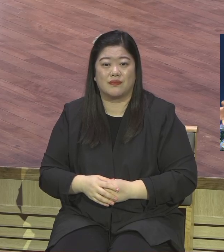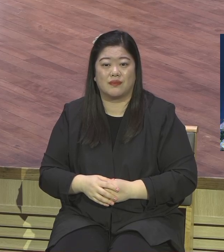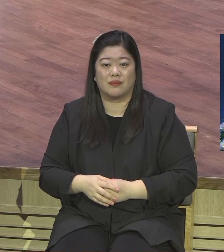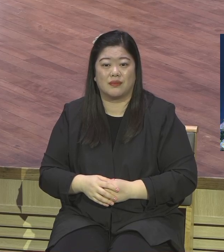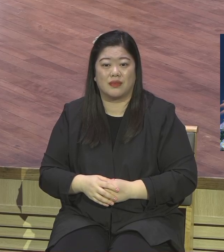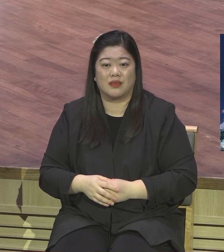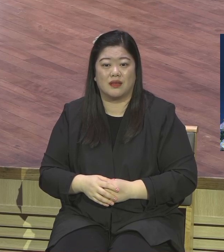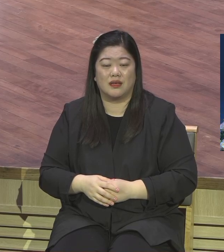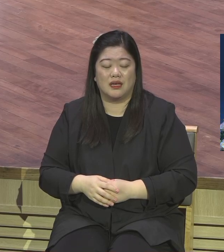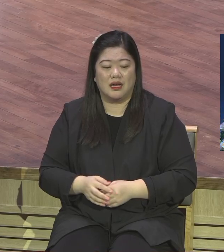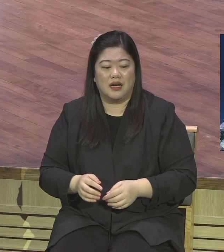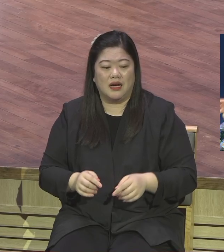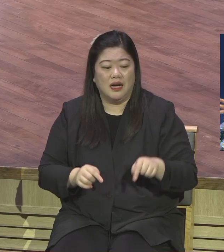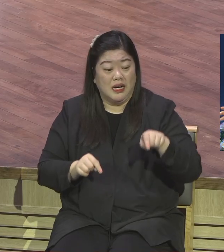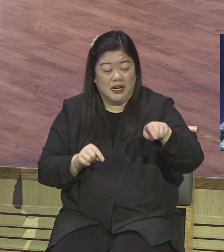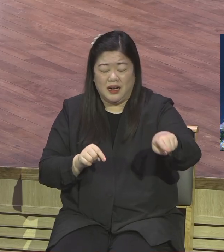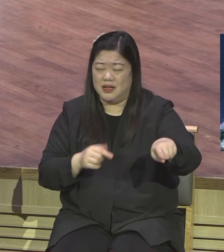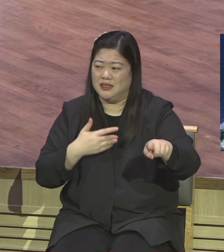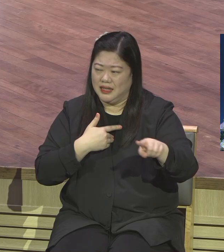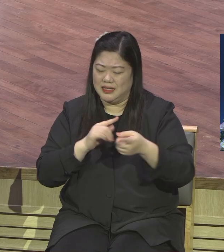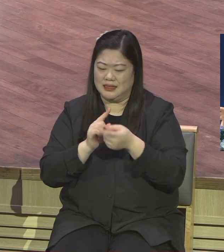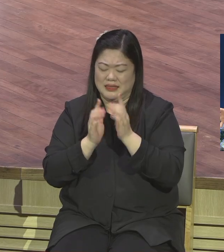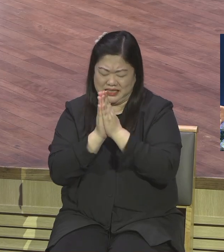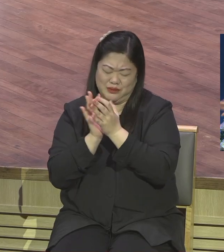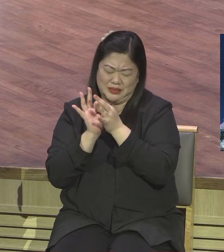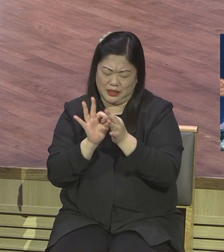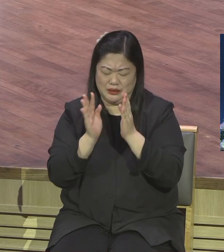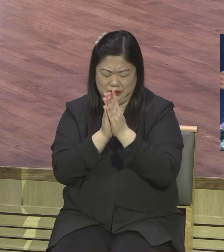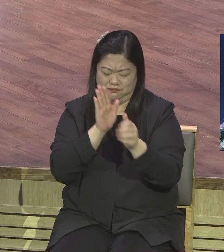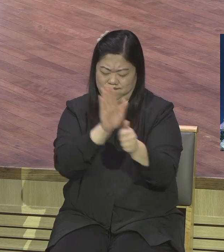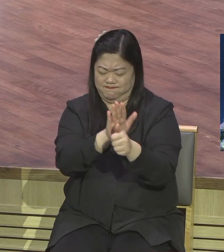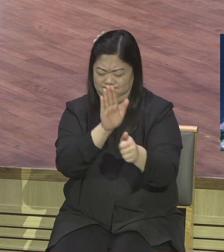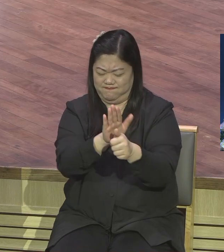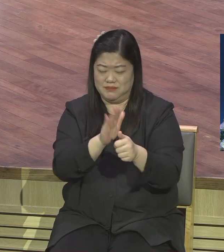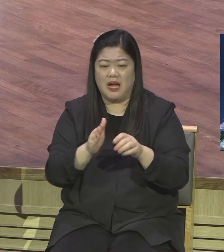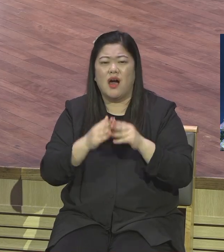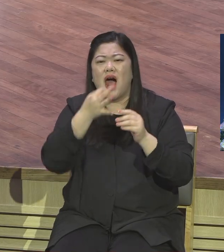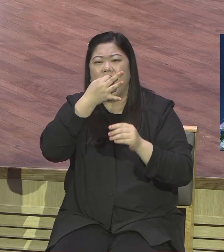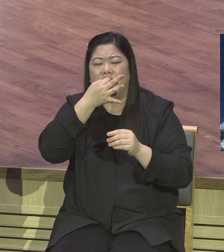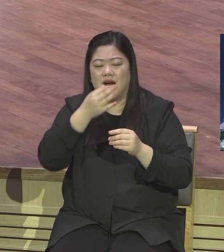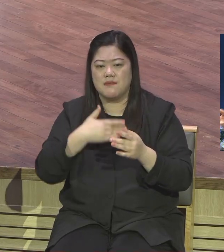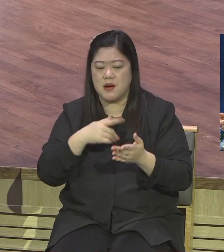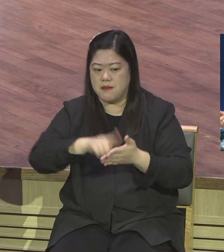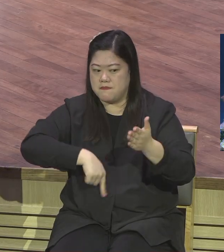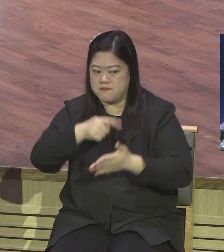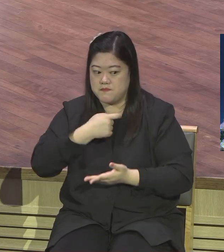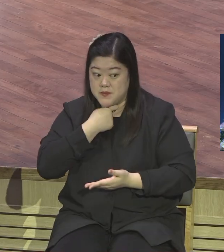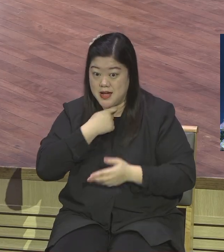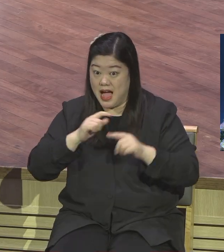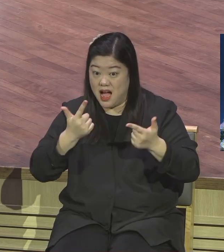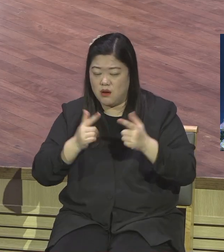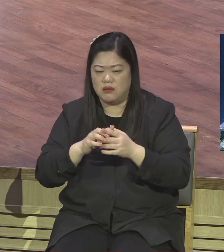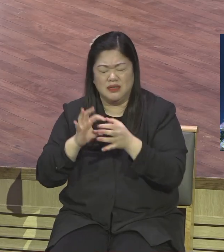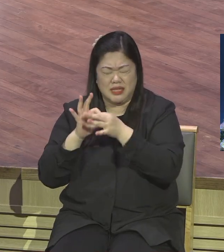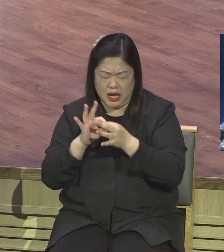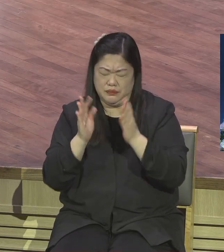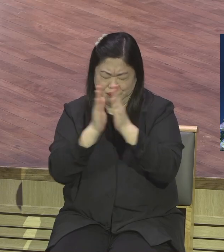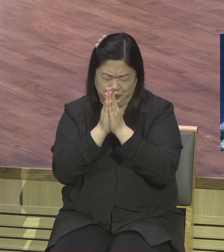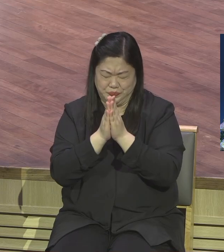주었다 내가 도와줬다 아무 동기 없이 아무 목적 없이 하나님 어떻게 하시는지 처음 해보라니까요